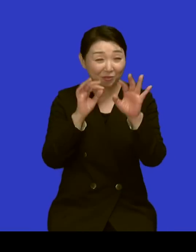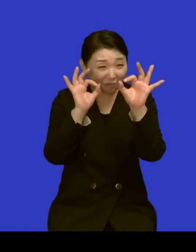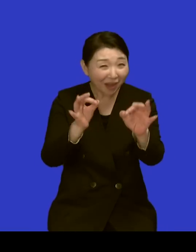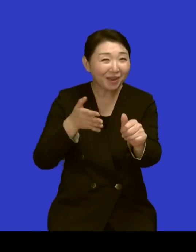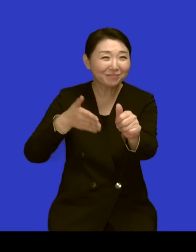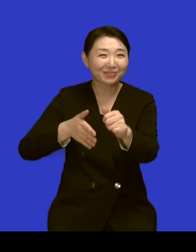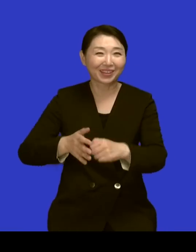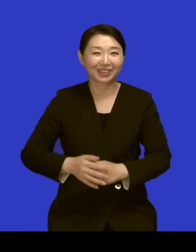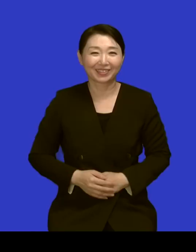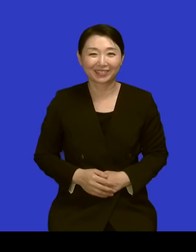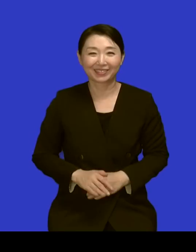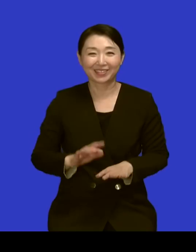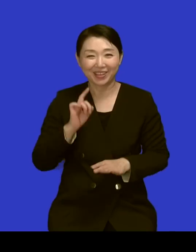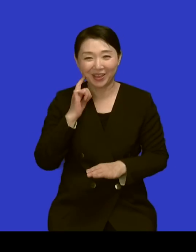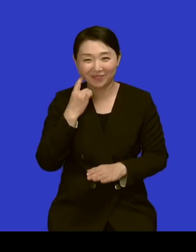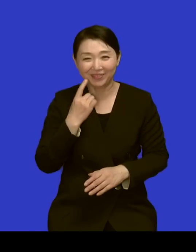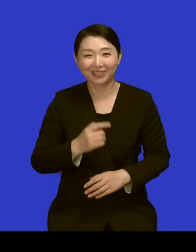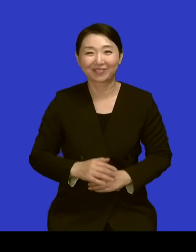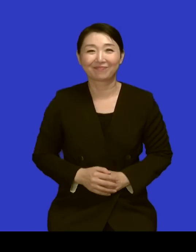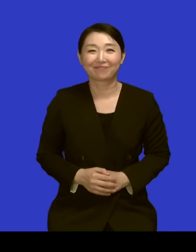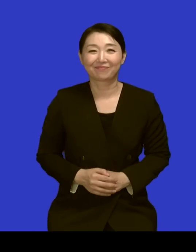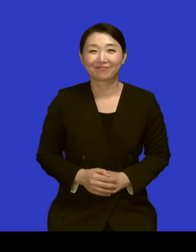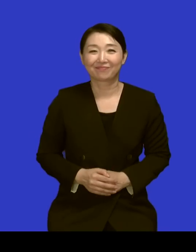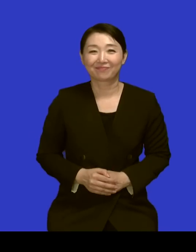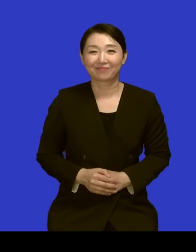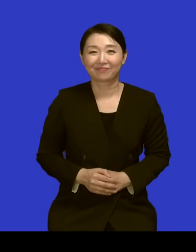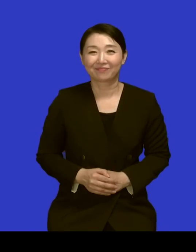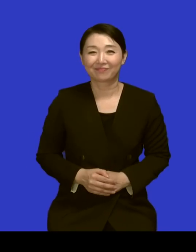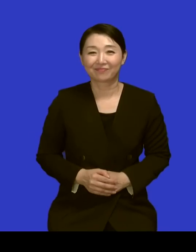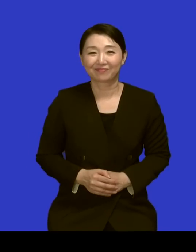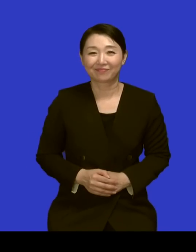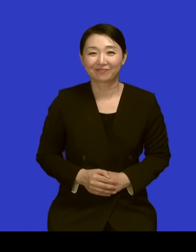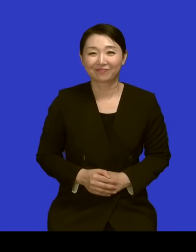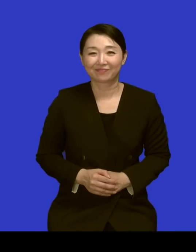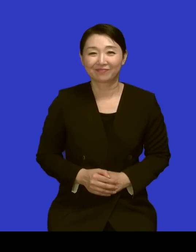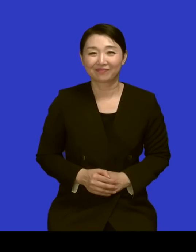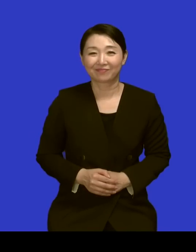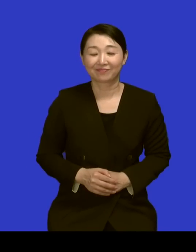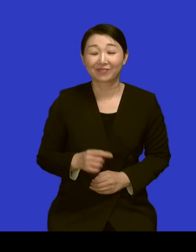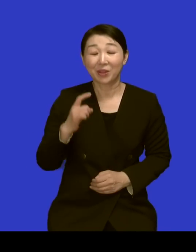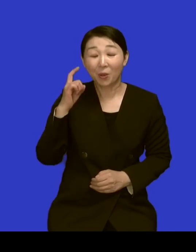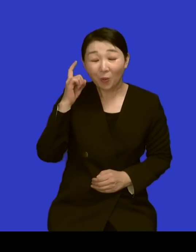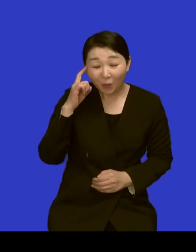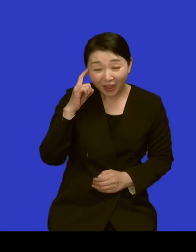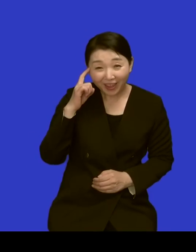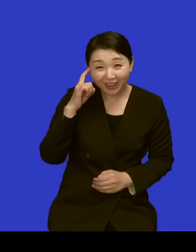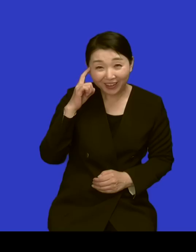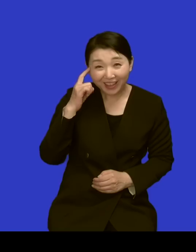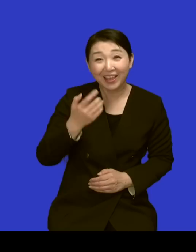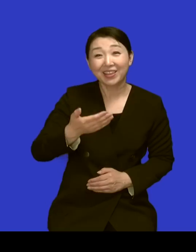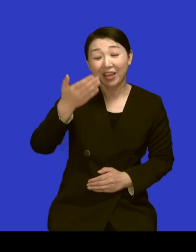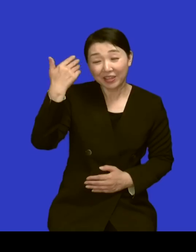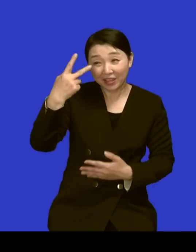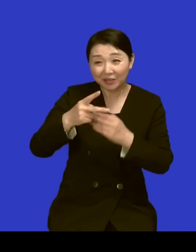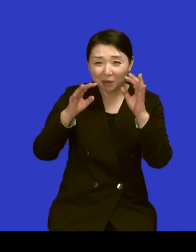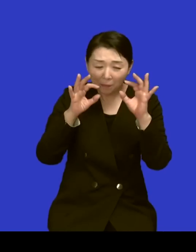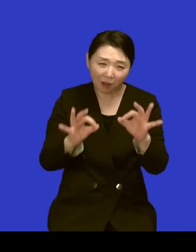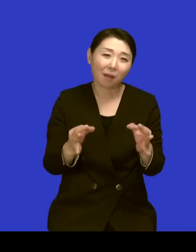진짜 예뻐요 우리 고객이 선생님 선생님 옛날 그거 나와요 한 번 봐요 그러는 거예요 요즘 뭐 다 치면 나오잖아요 정말